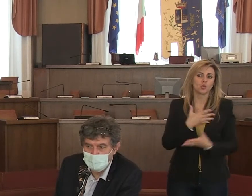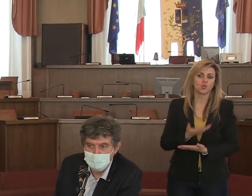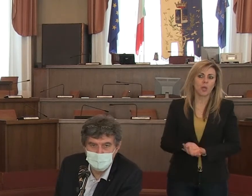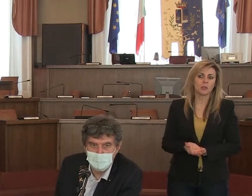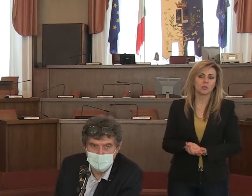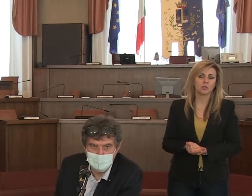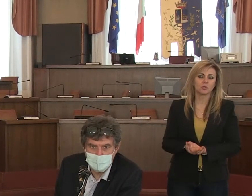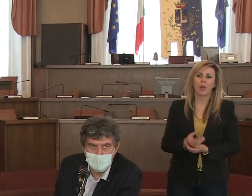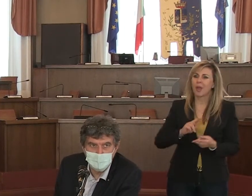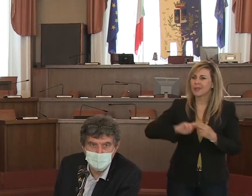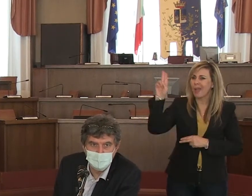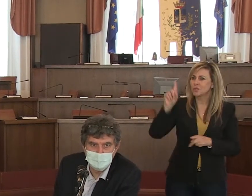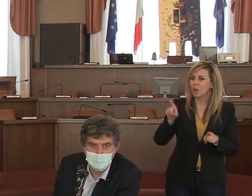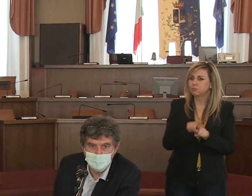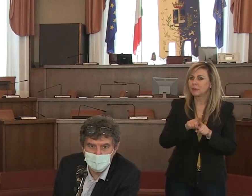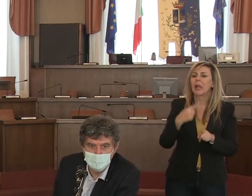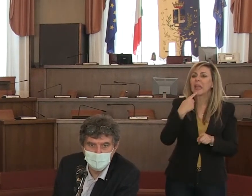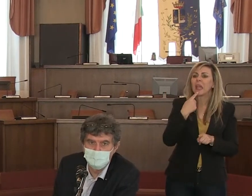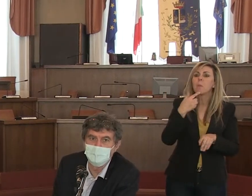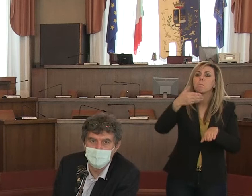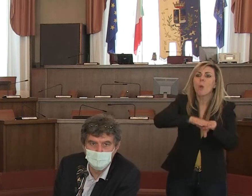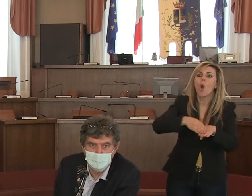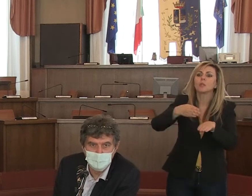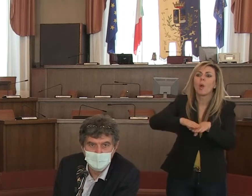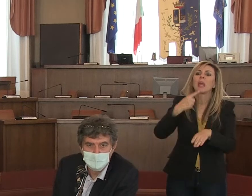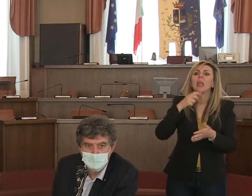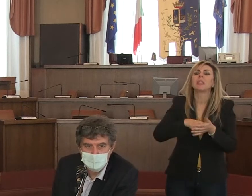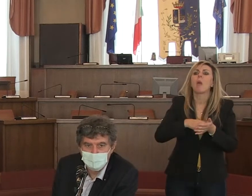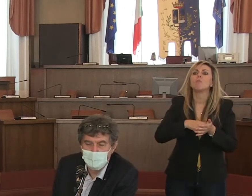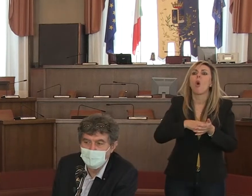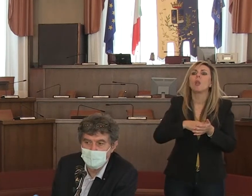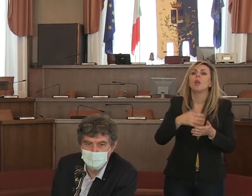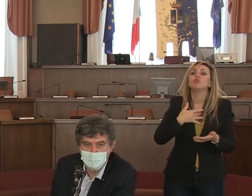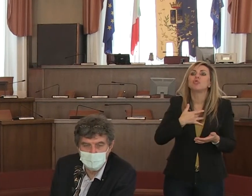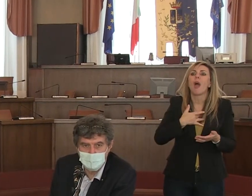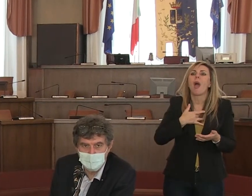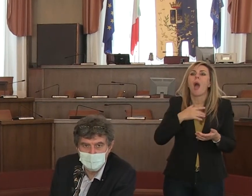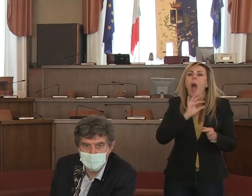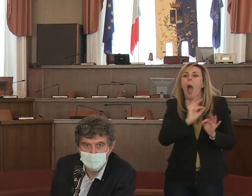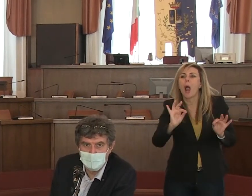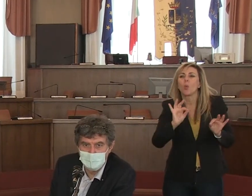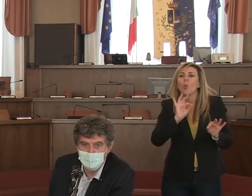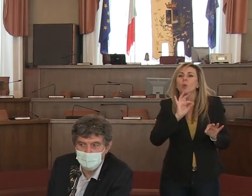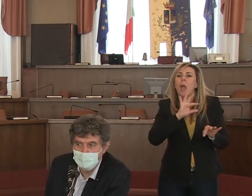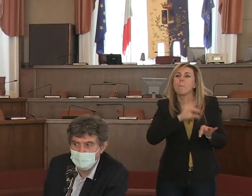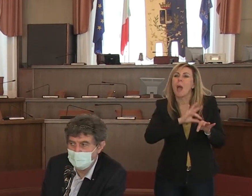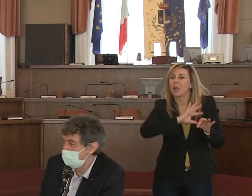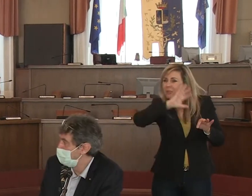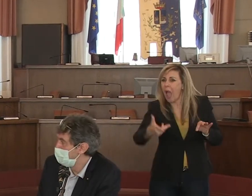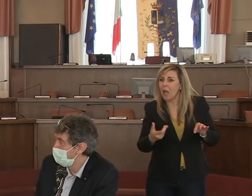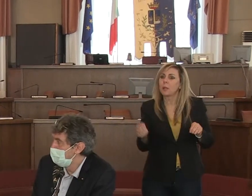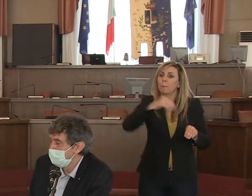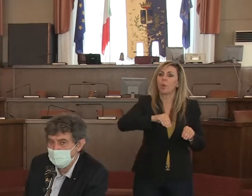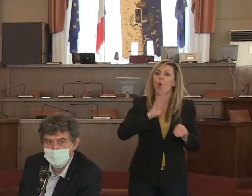casistica nazionale i primi ad essere colpiti sono i più deboli, sono quelli già esposti a altre morbidità.